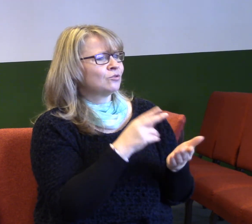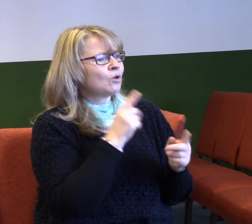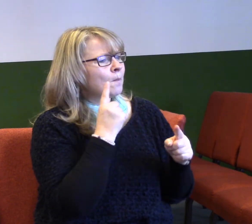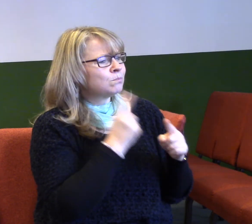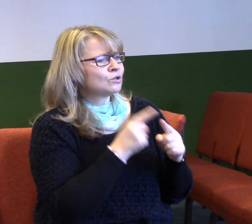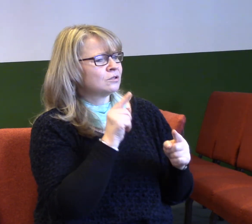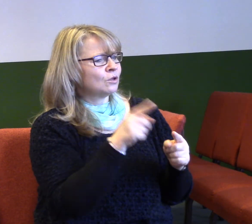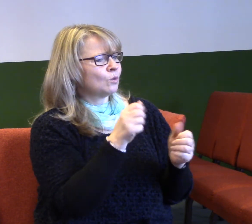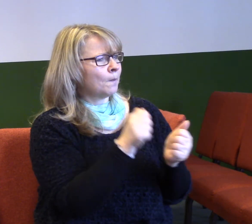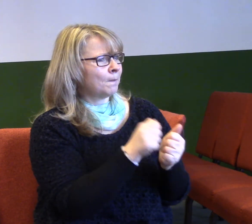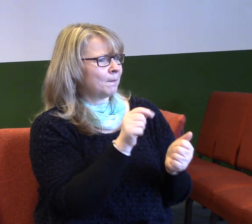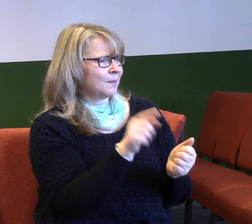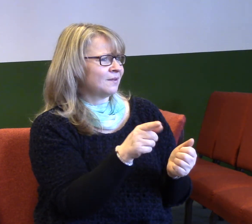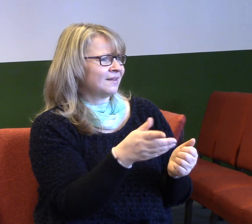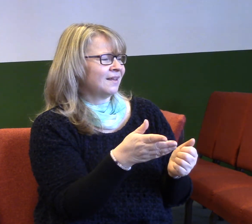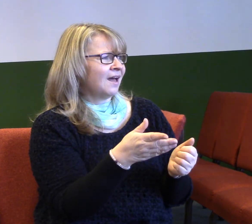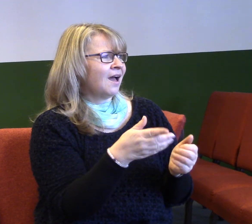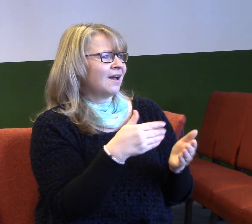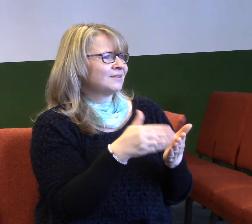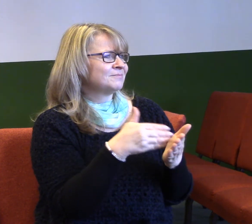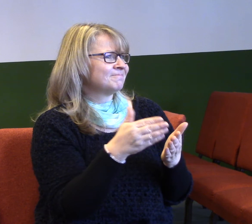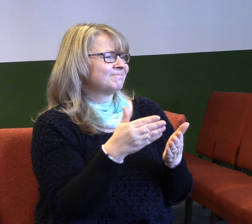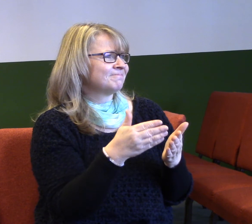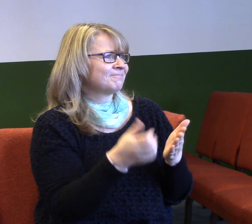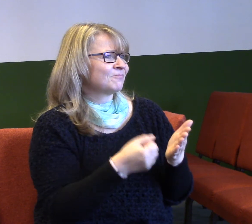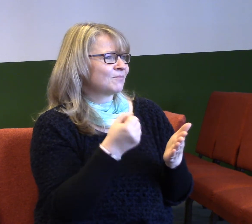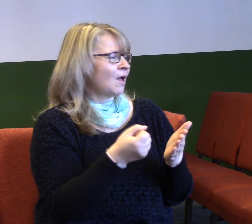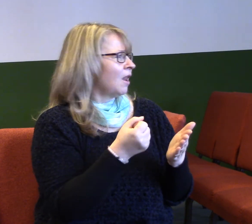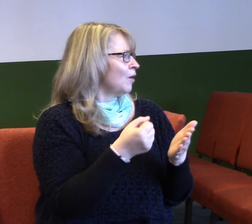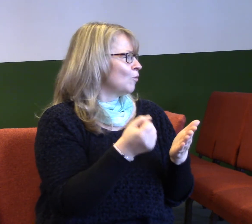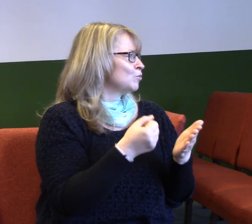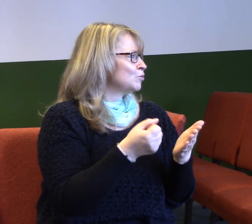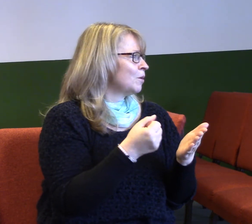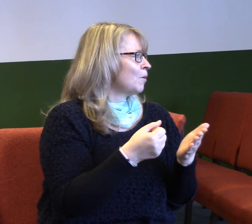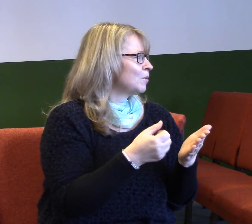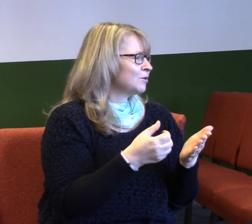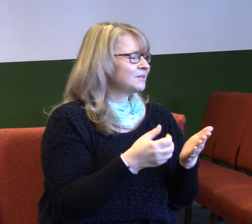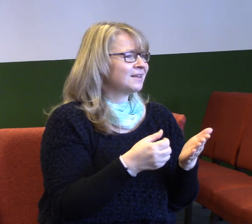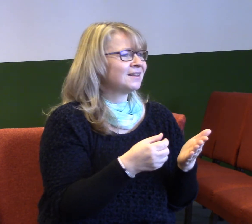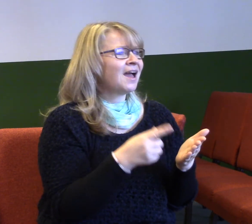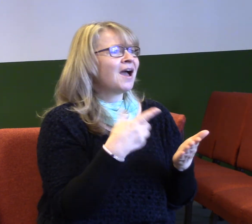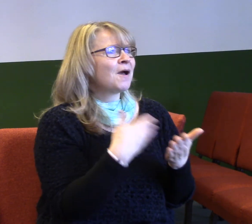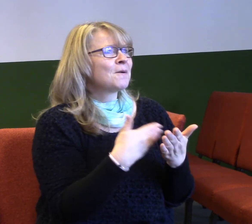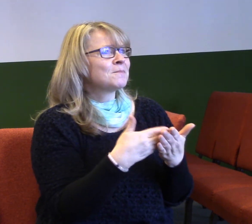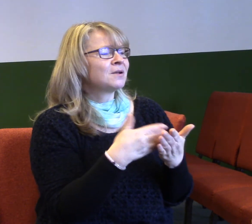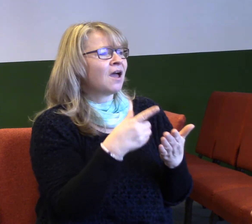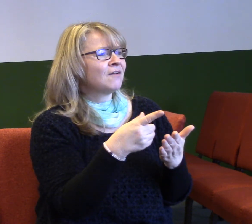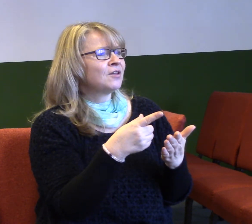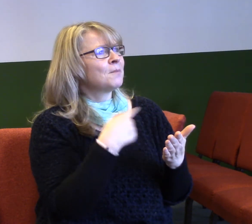potvrzuje. A takhle funguje ta past toho, jak se stáváme odborníky na motivy